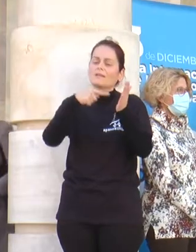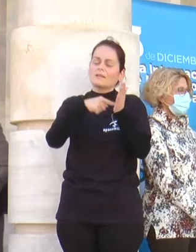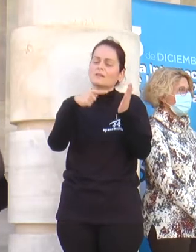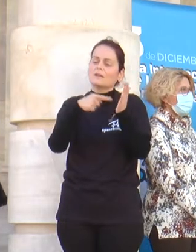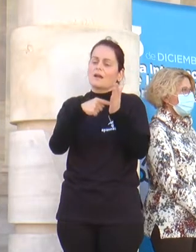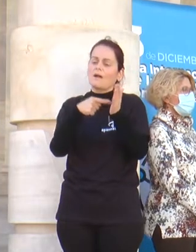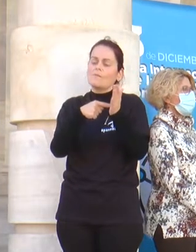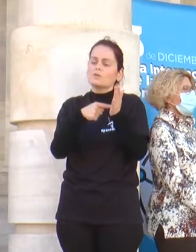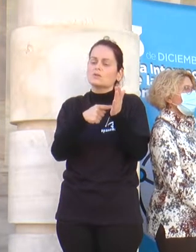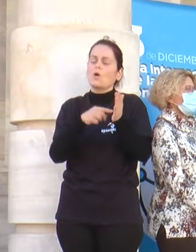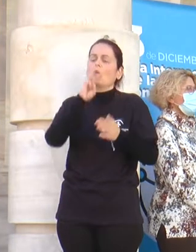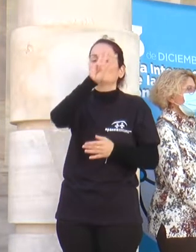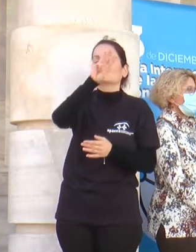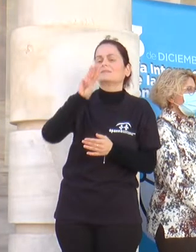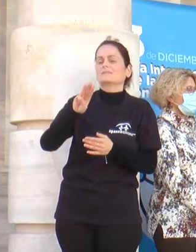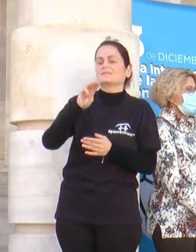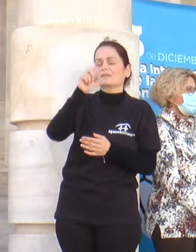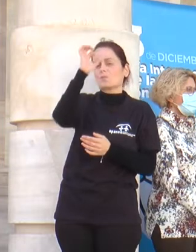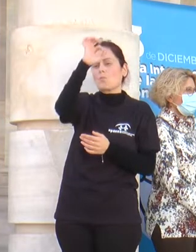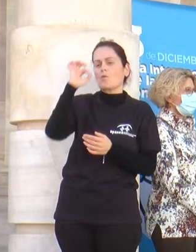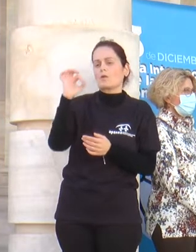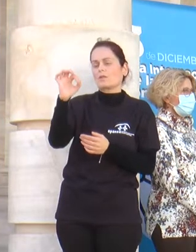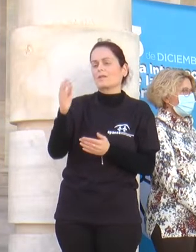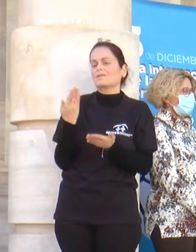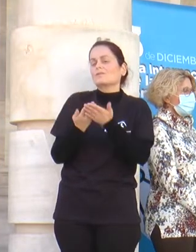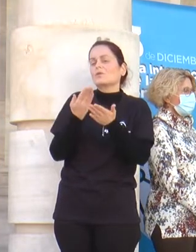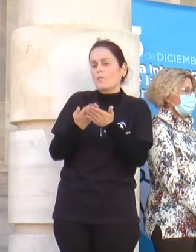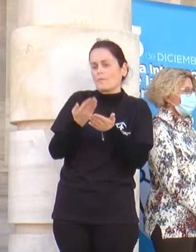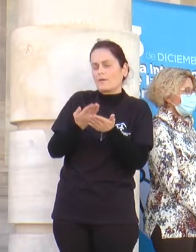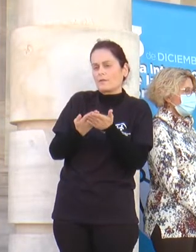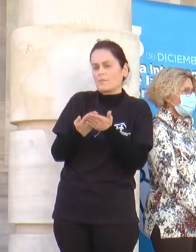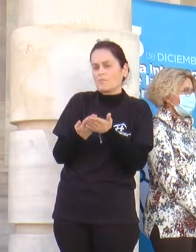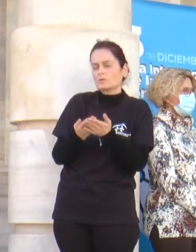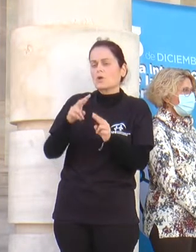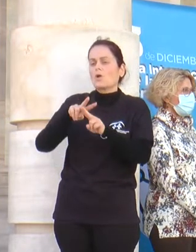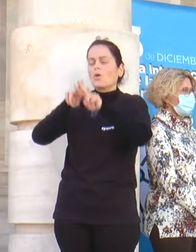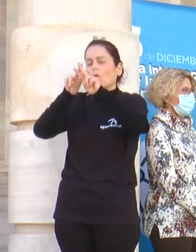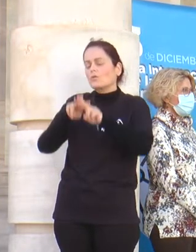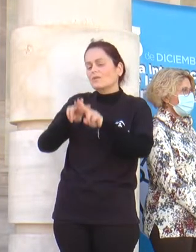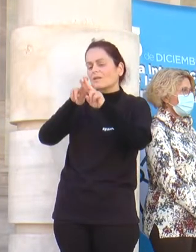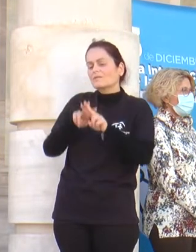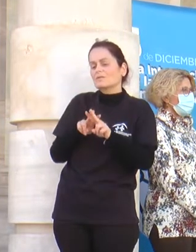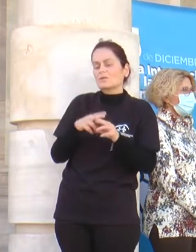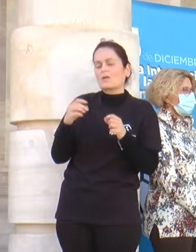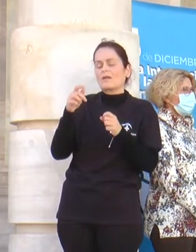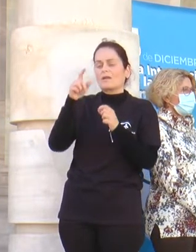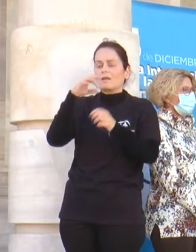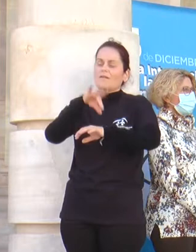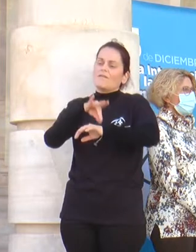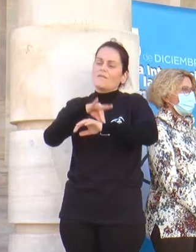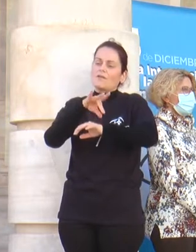automático del 33% del grado de discapacidad con el diagnóstico para enfermedades neurodegenerativas,